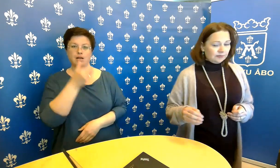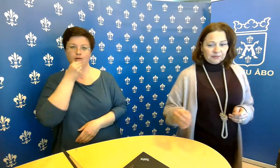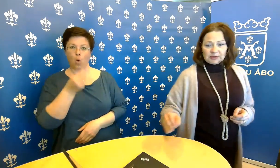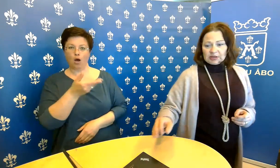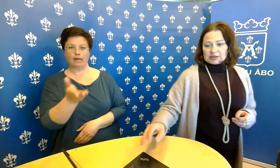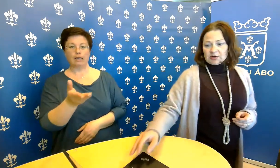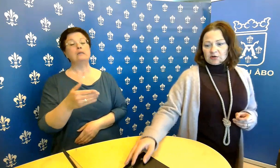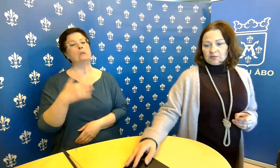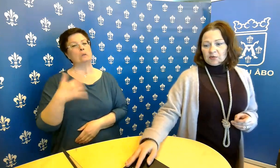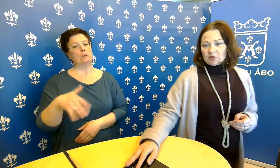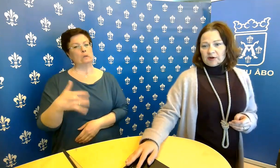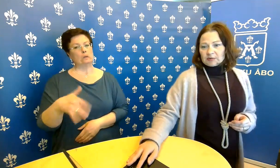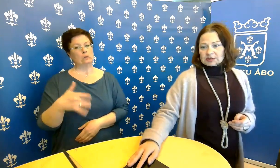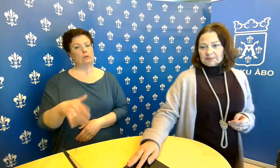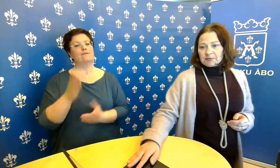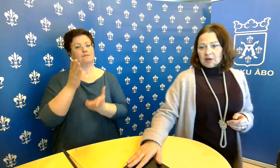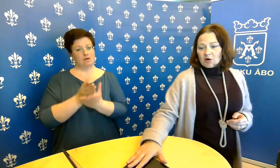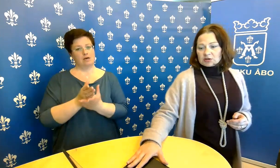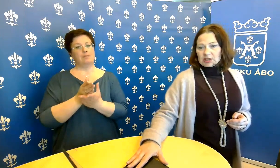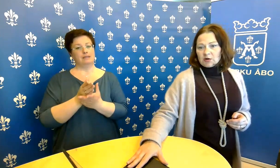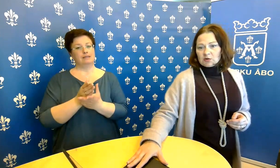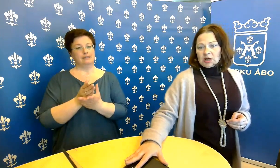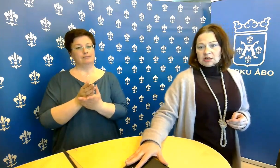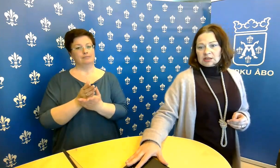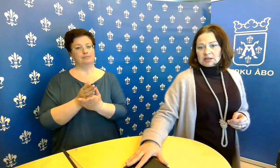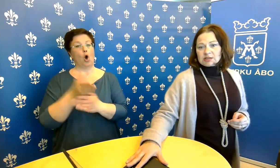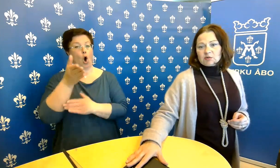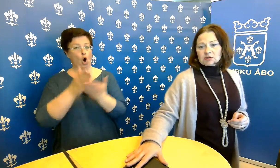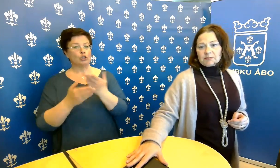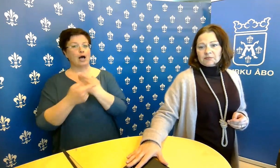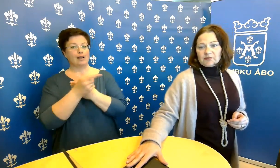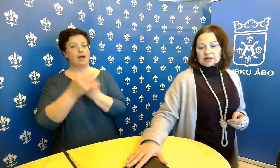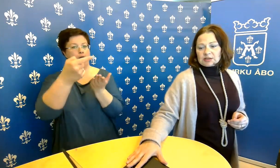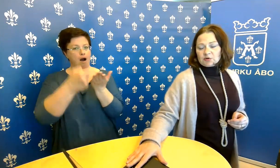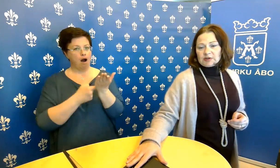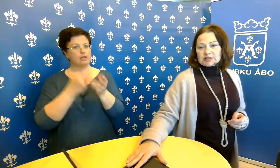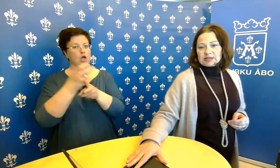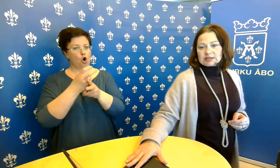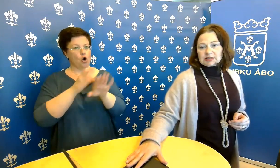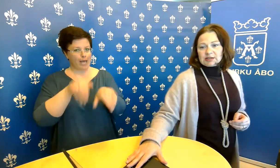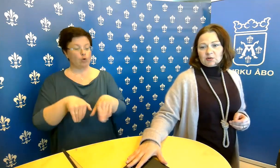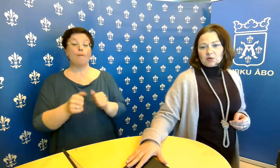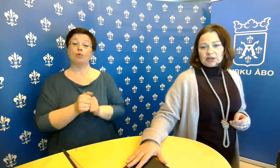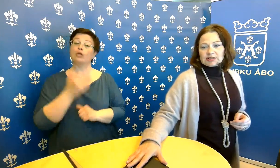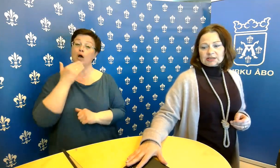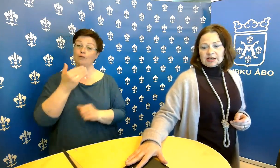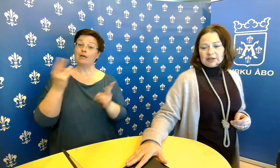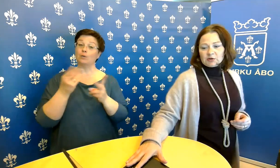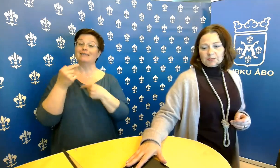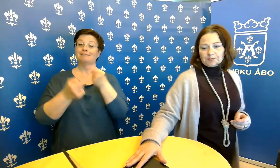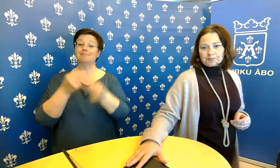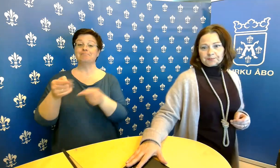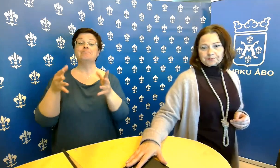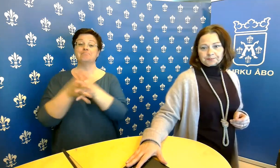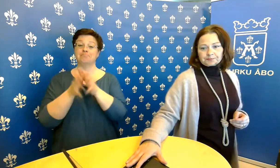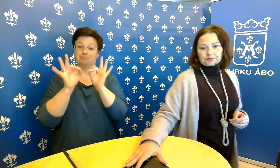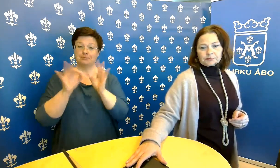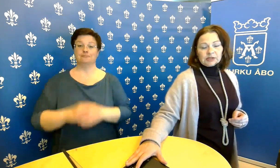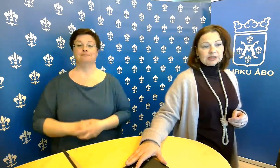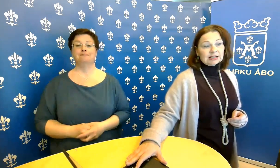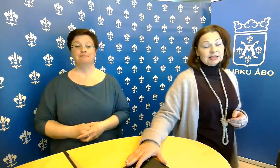nuorilla, niin se on varmasti osalle ollut haasteellista, mutta varsin hyvin siitä sitten on kuitenkin selvittynyt.